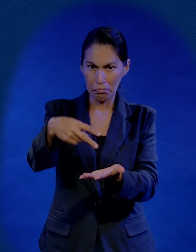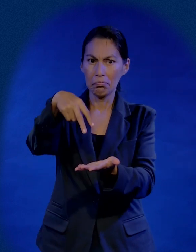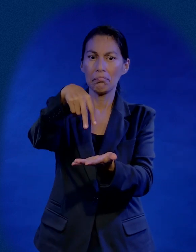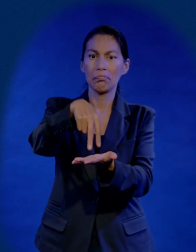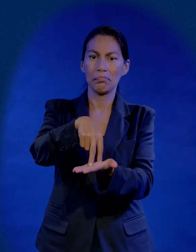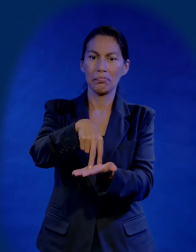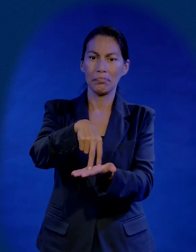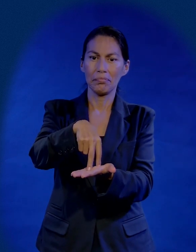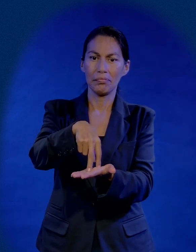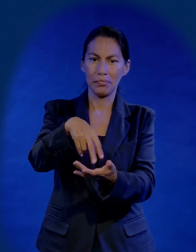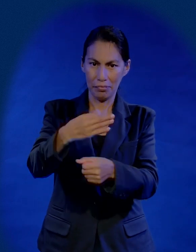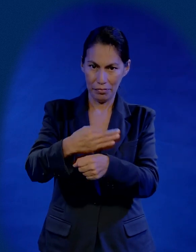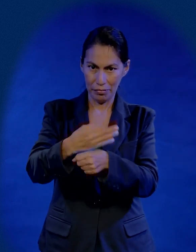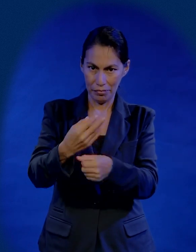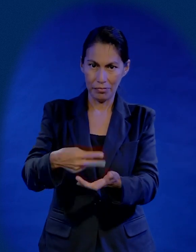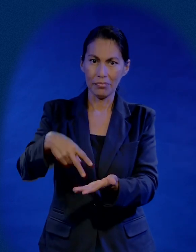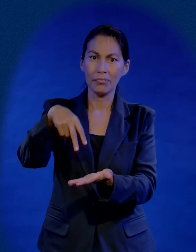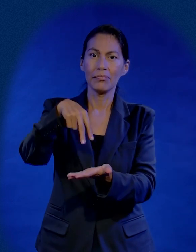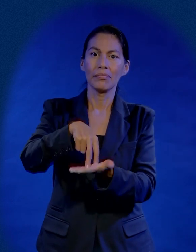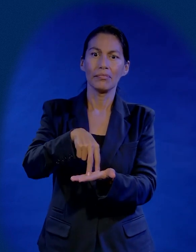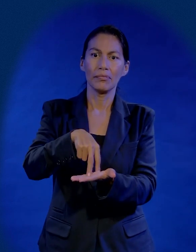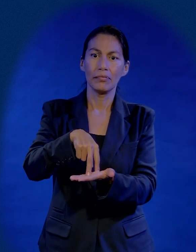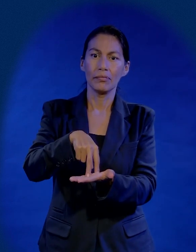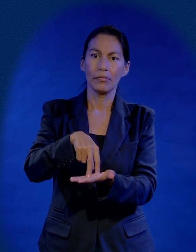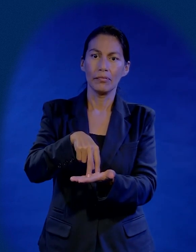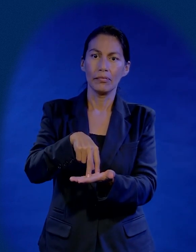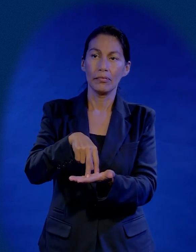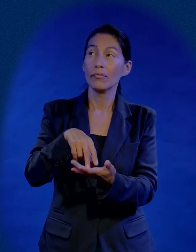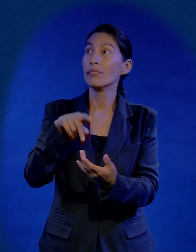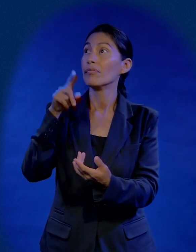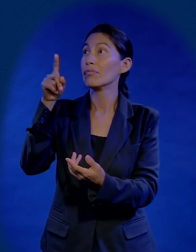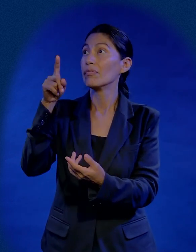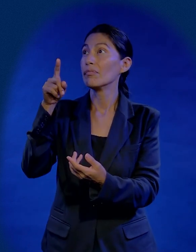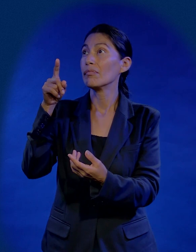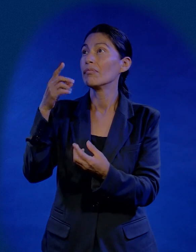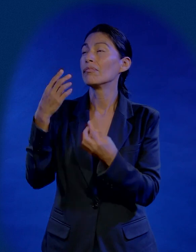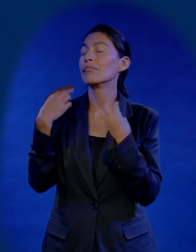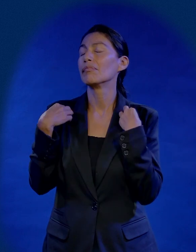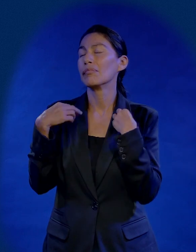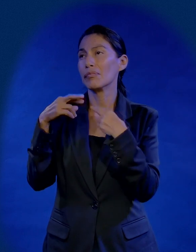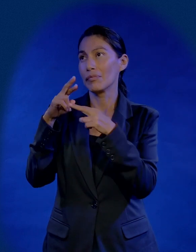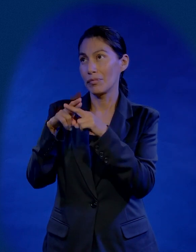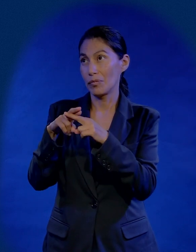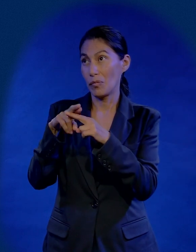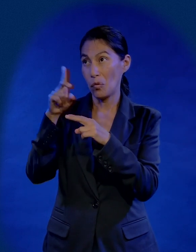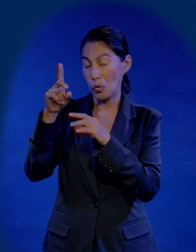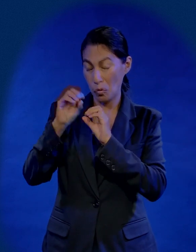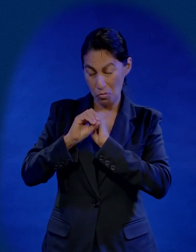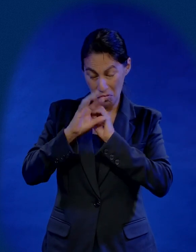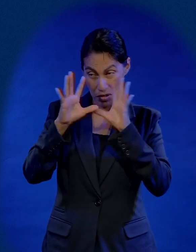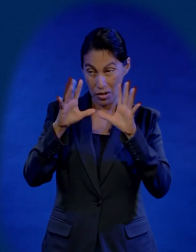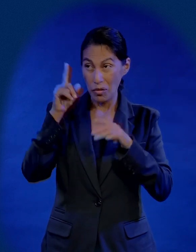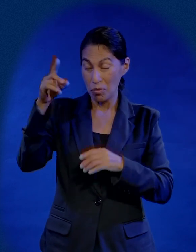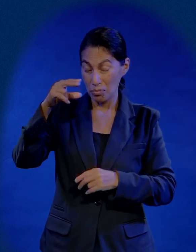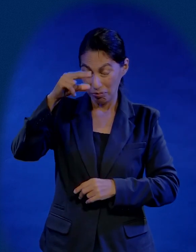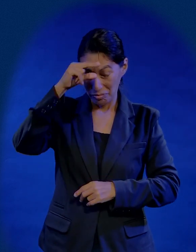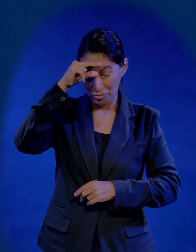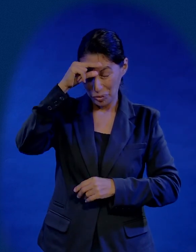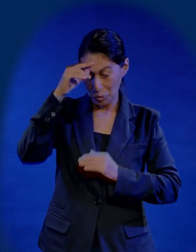realmente decirle eso a Cristo póngase en pie en este momento tú eres el maestro tú eres